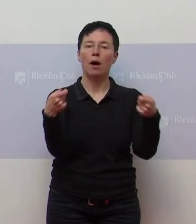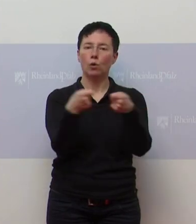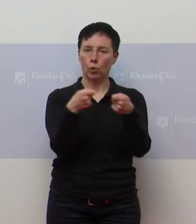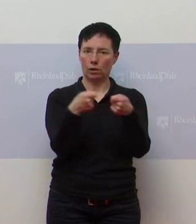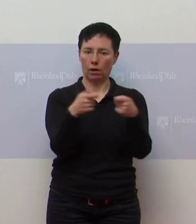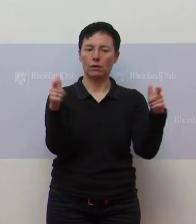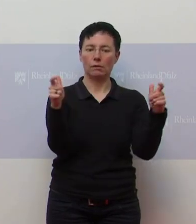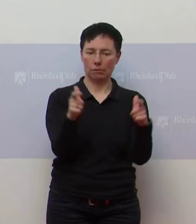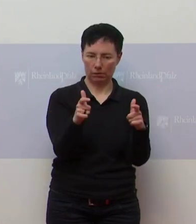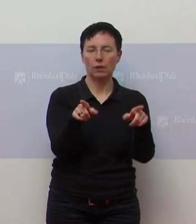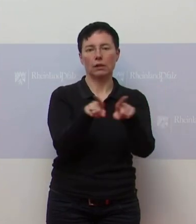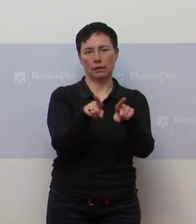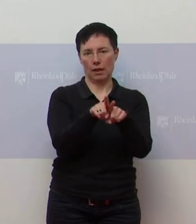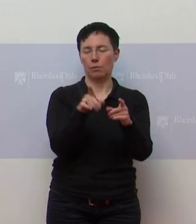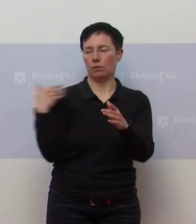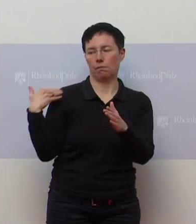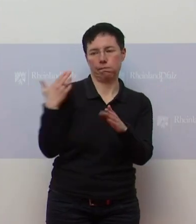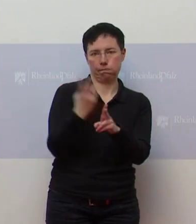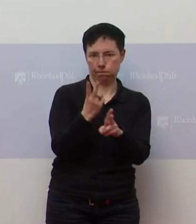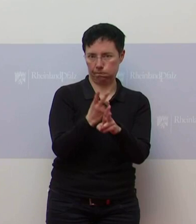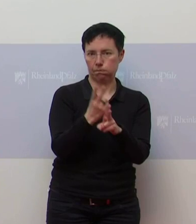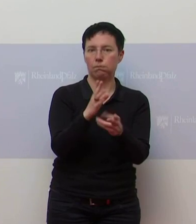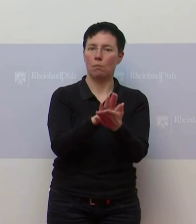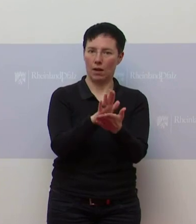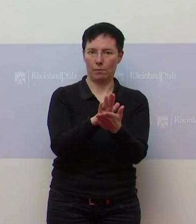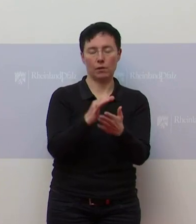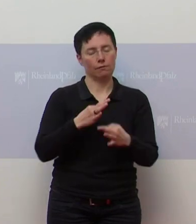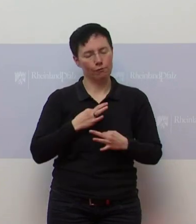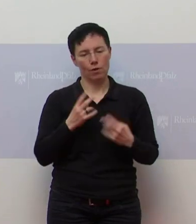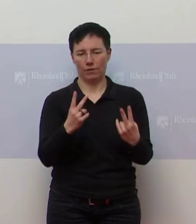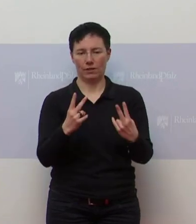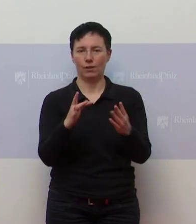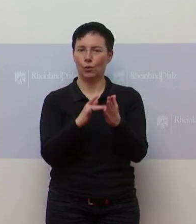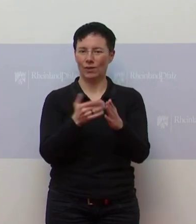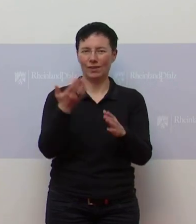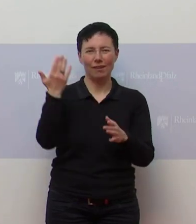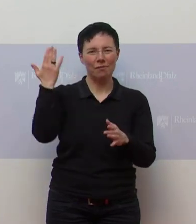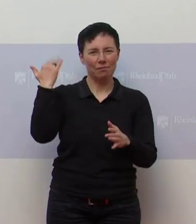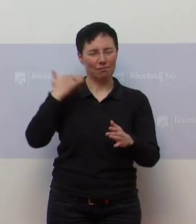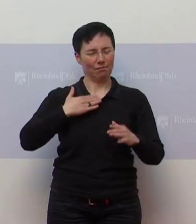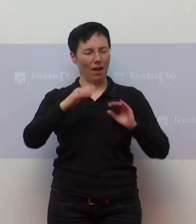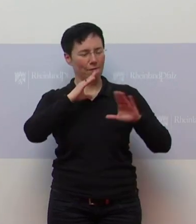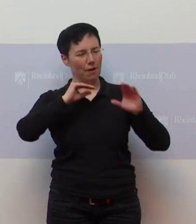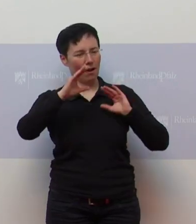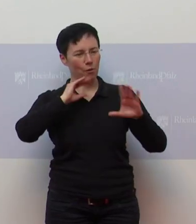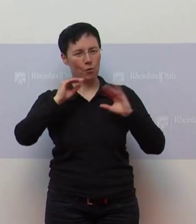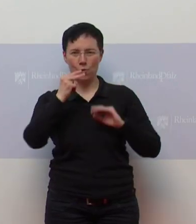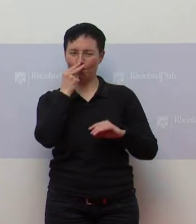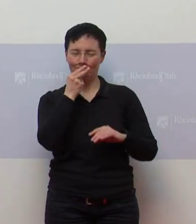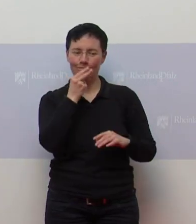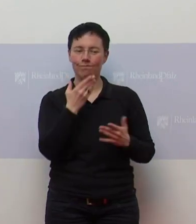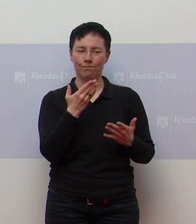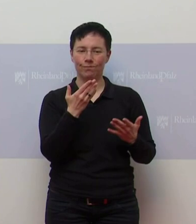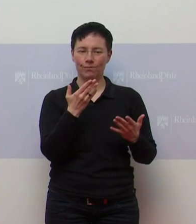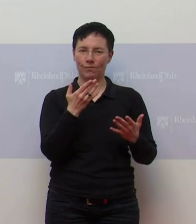bestehen, wie sie ist. Das war mir auch persönlich sehr, sehr wichtig, denn die Erfahrung aus den letzten Wochen, aber als wir den ganz,